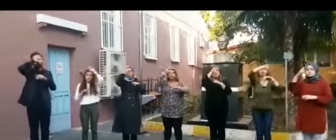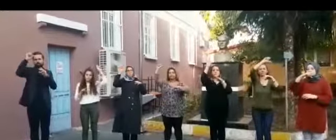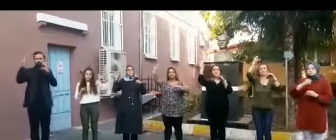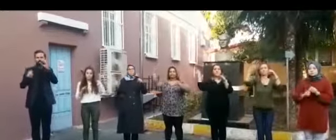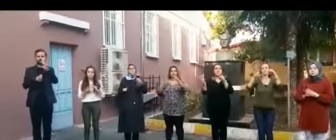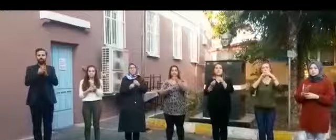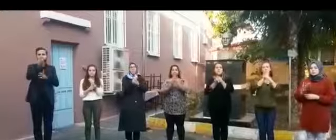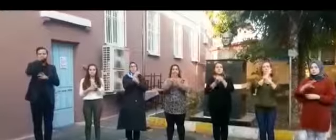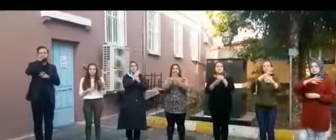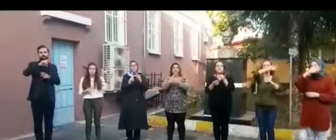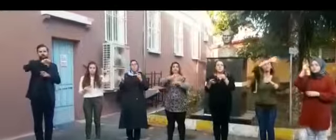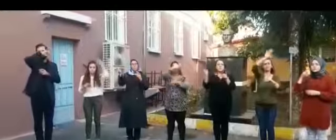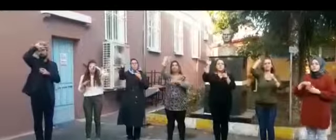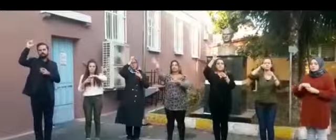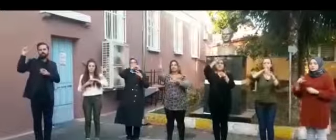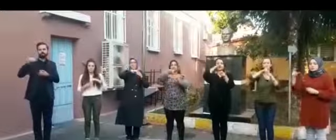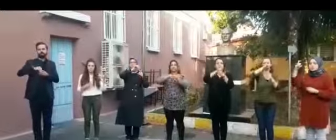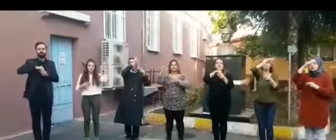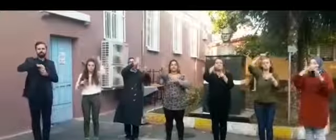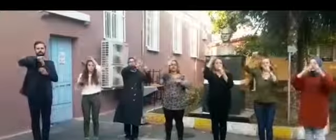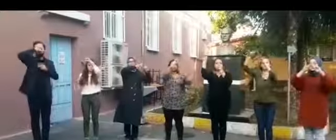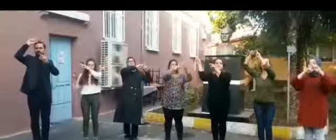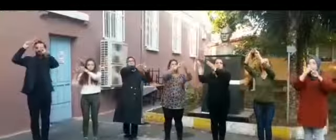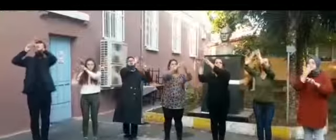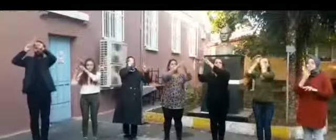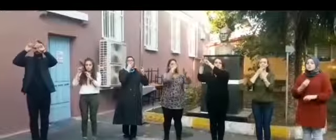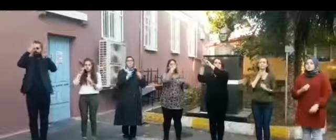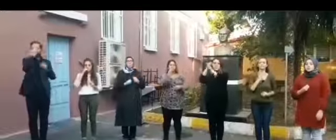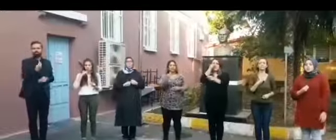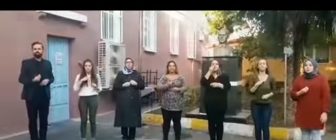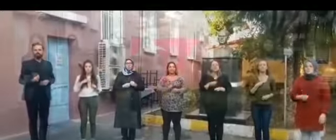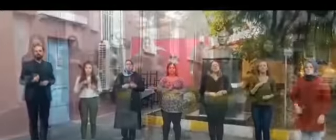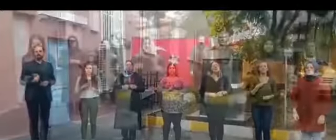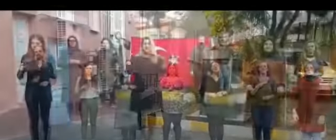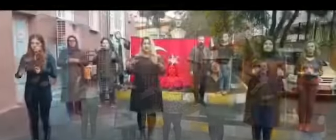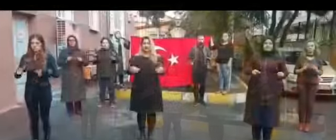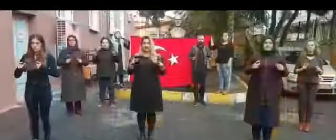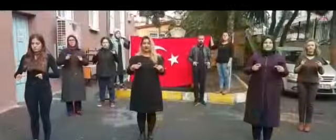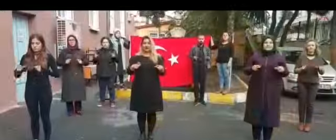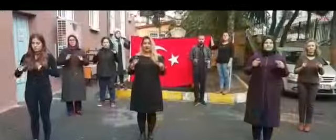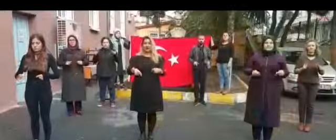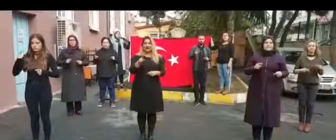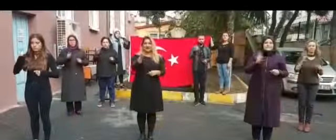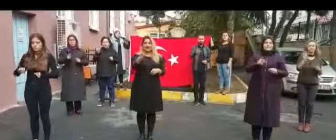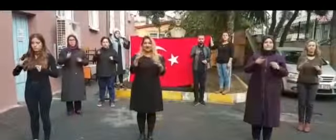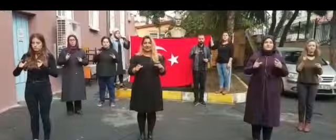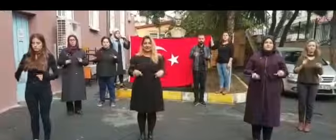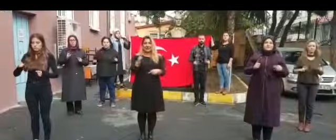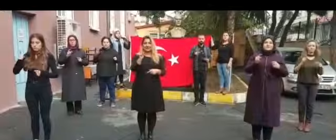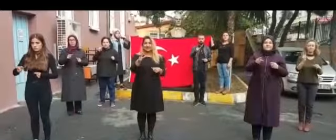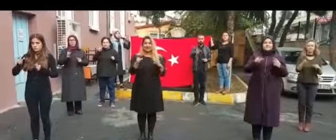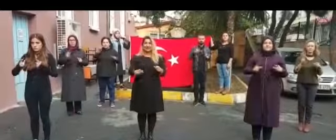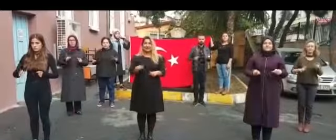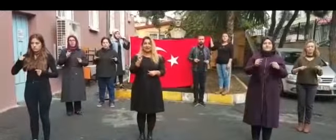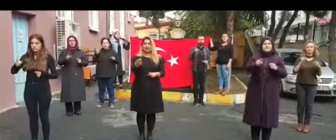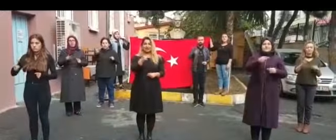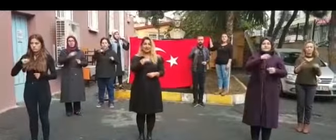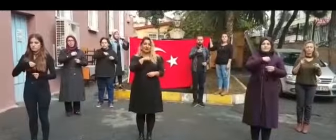cumhuriyeti kuran Göklerdeki ay yıldız bize armağan Nerede, nerede, neredesin, neredesin, neredesin